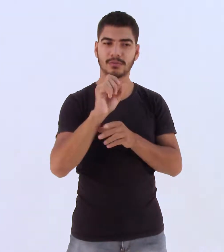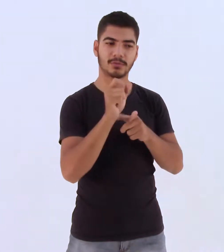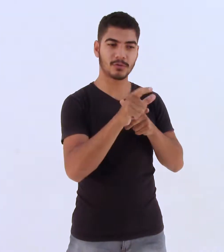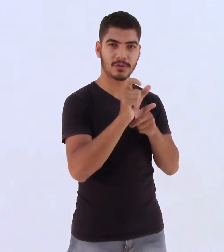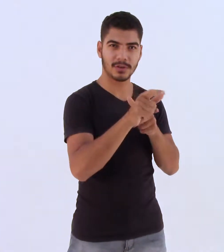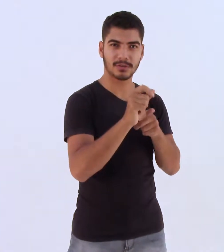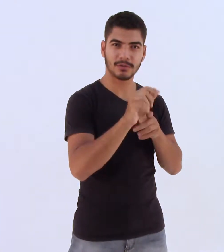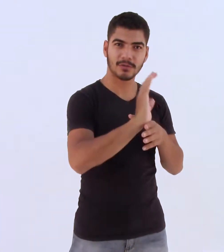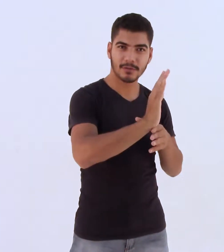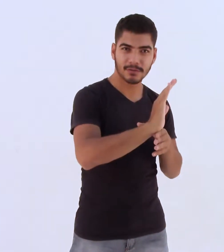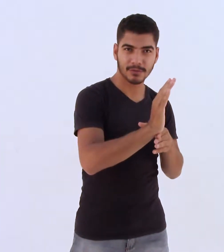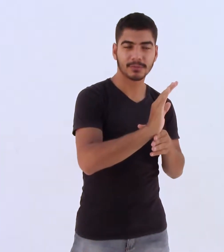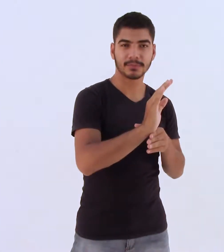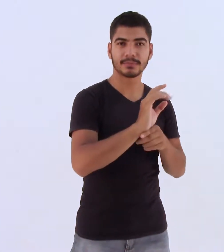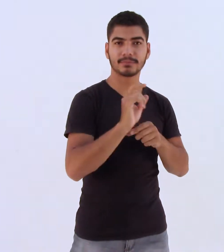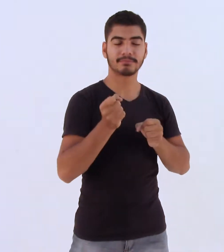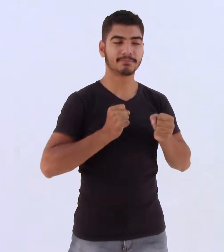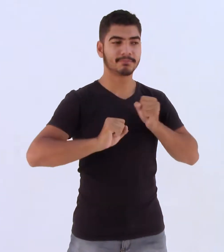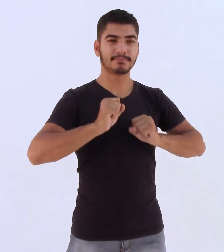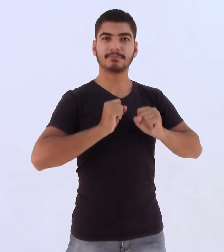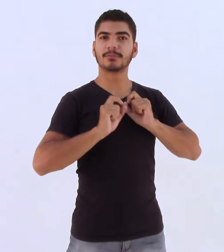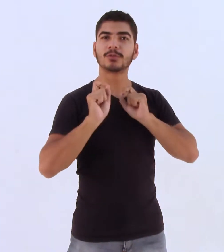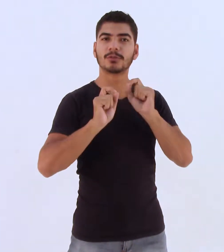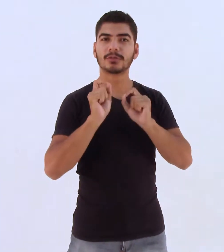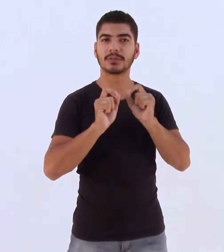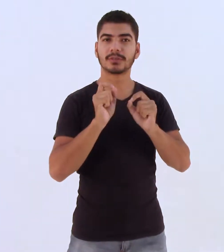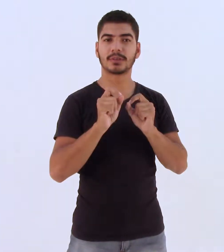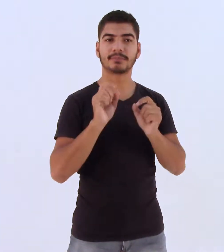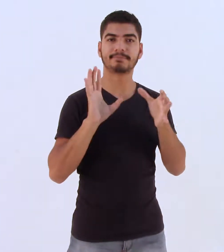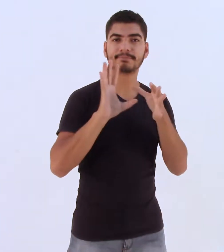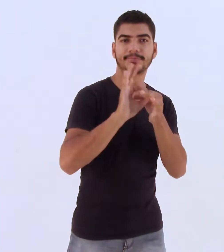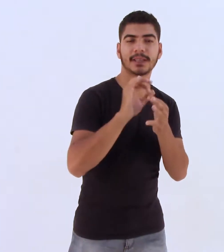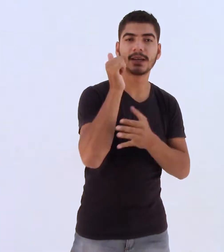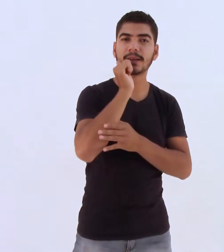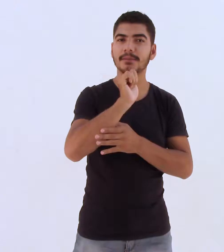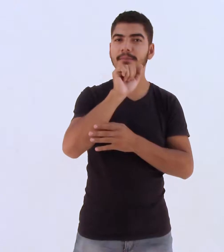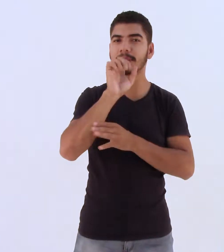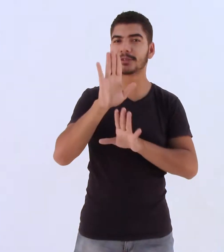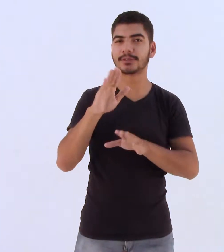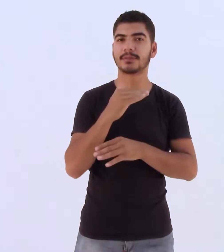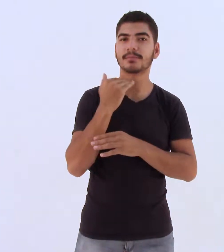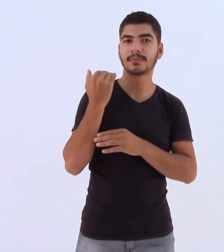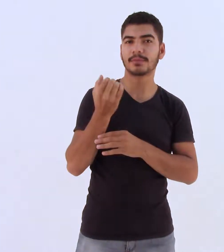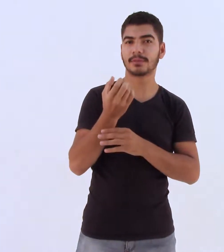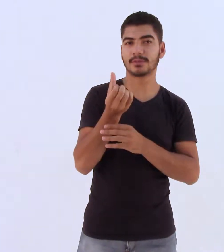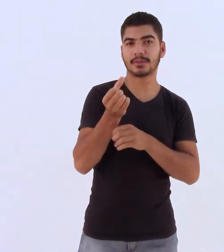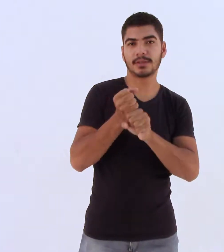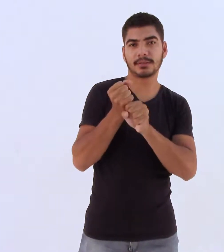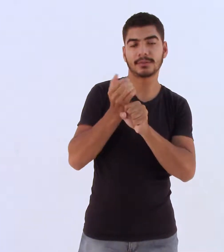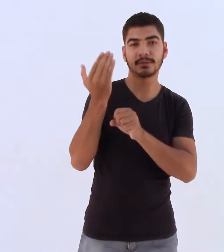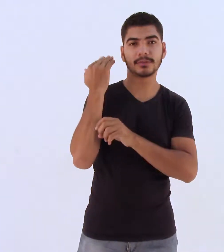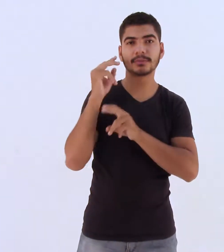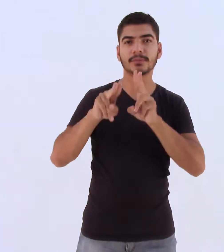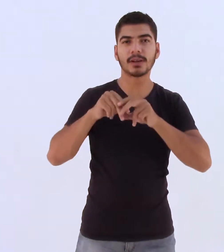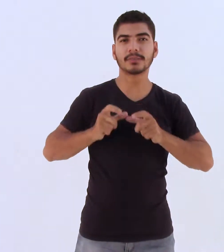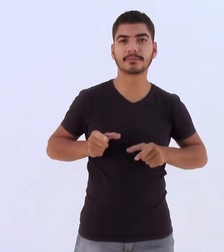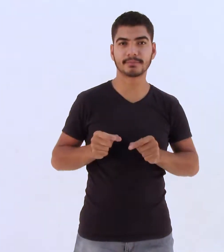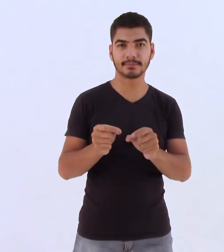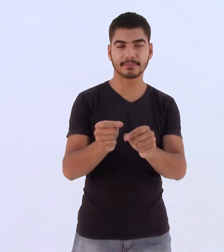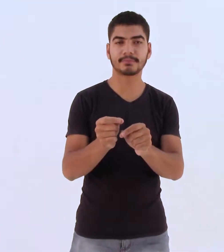menos. A nostalgia está ligada diretamente à sua mãe, que faleceu há seis anos vítima de um câncer. Rebibonando o passado À